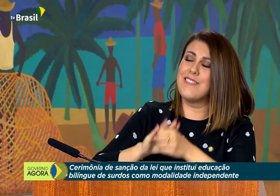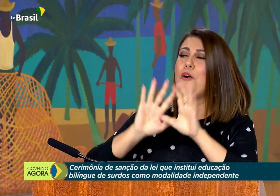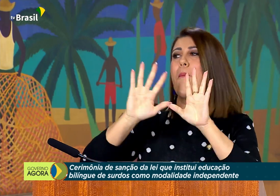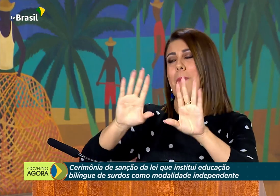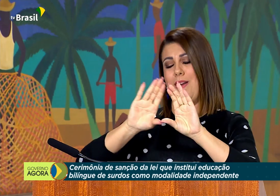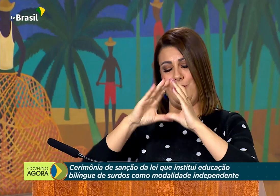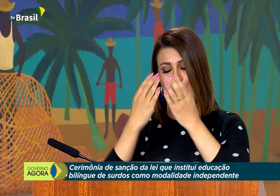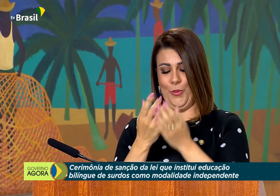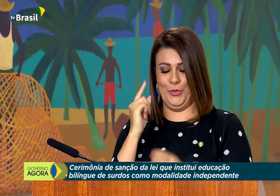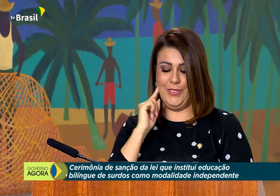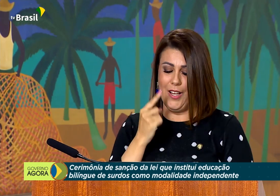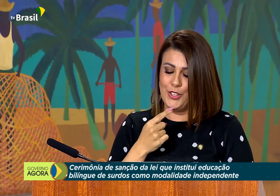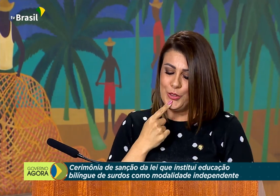olhares opressores.